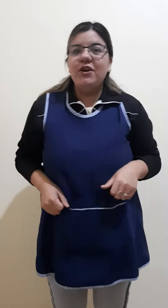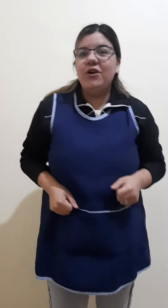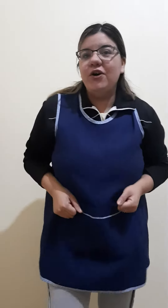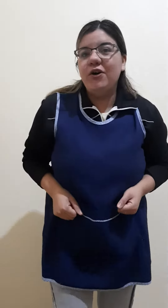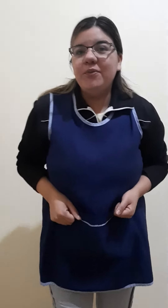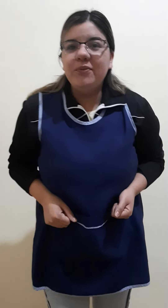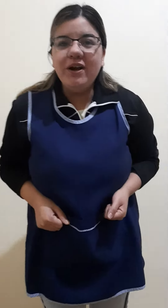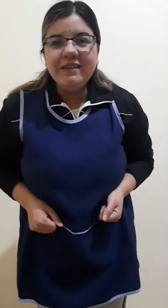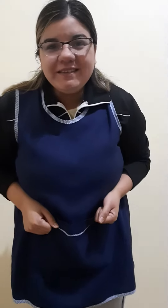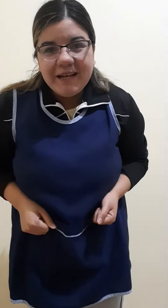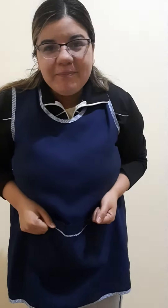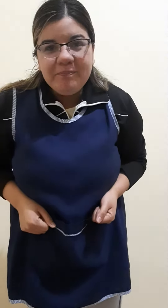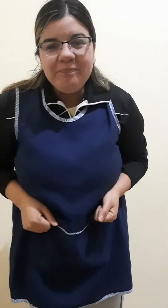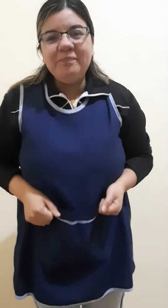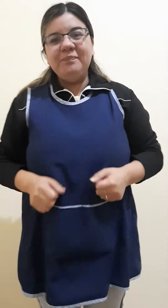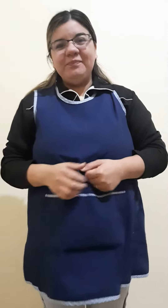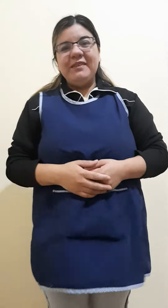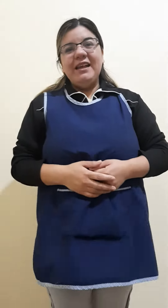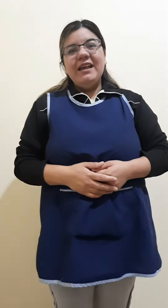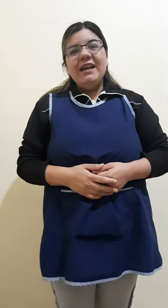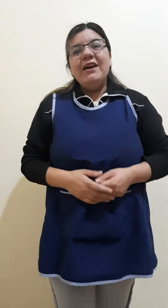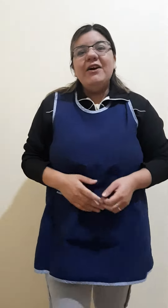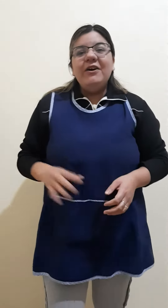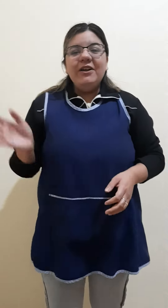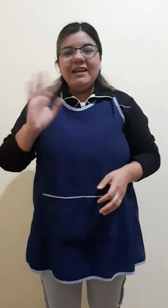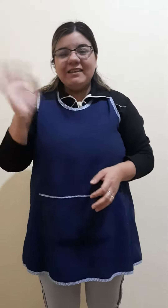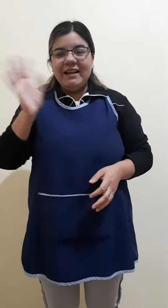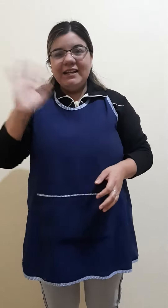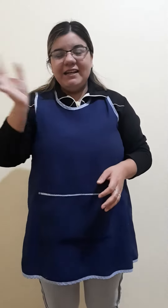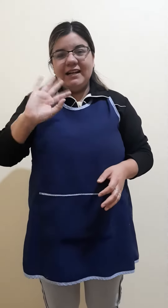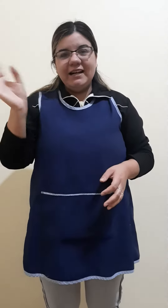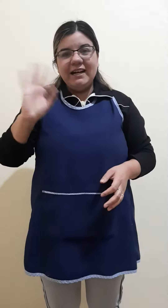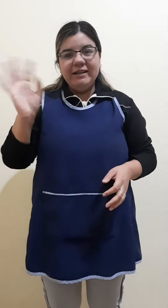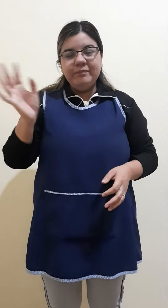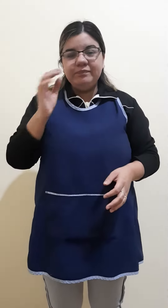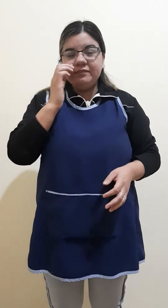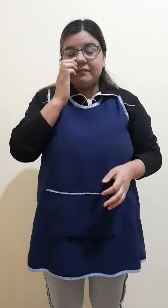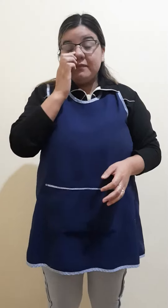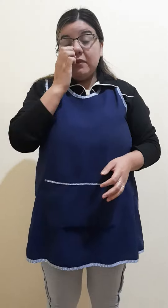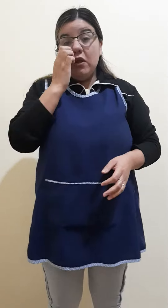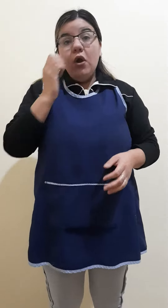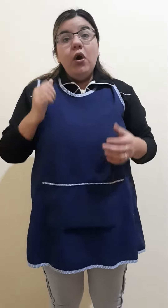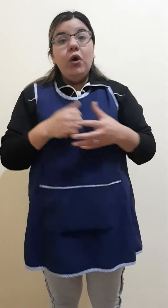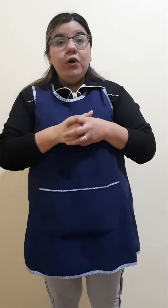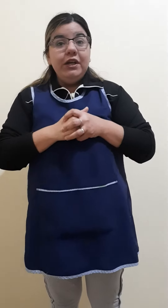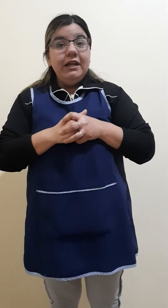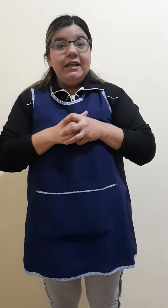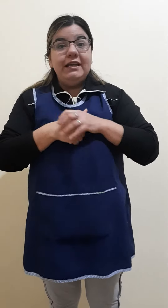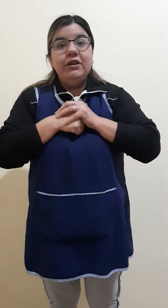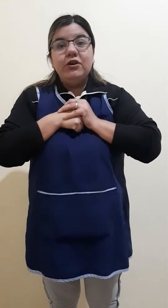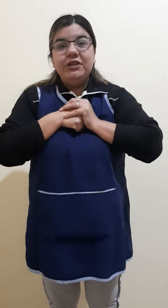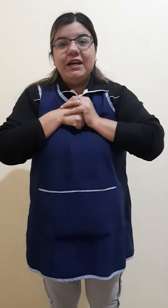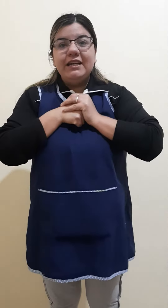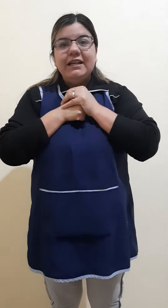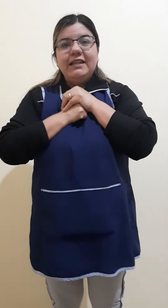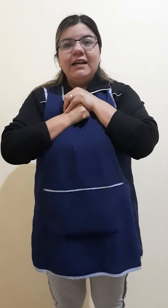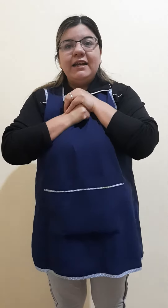¿cómo están? Hola, Sala Naranja. Hoy les quiero contar que traje